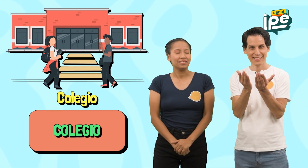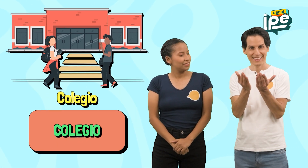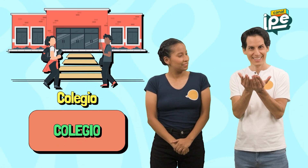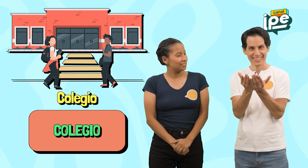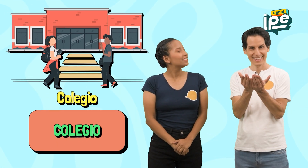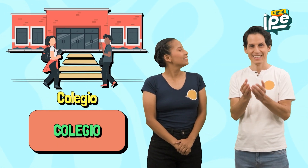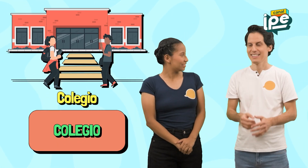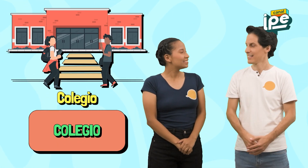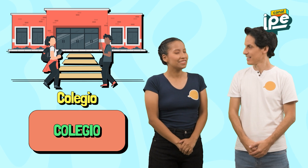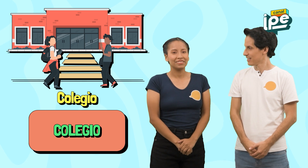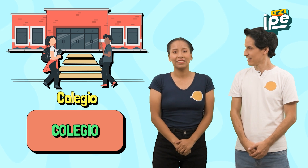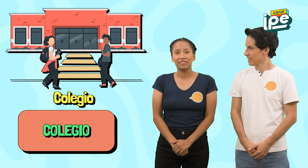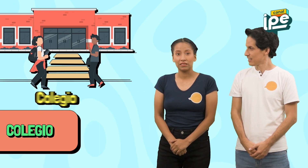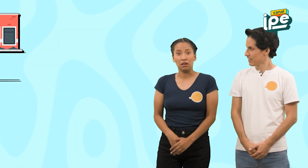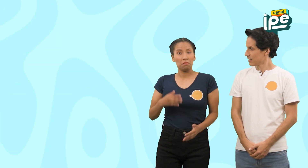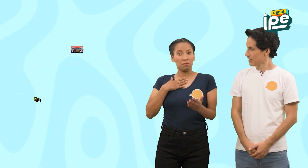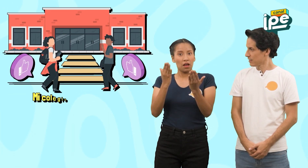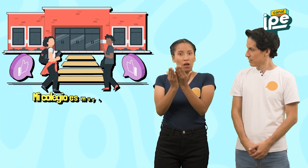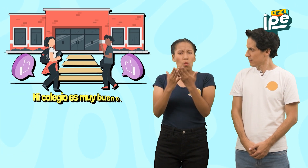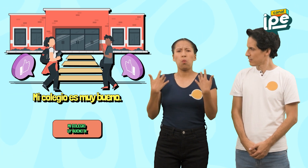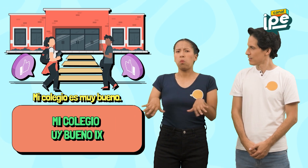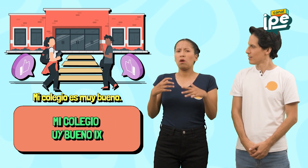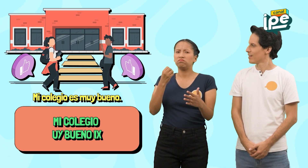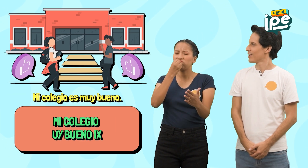Colegio. Mi colegio es muy bueno.